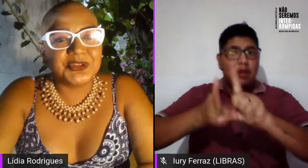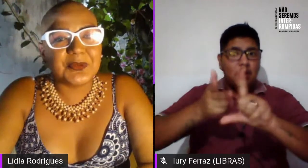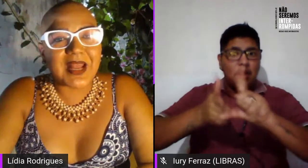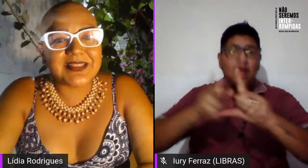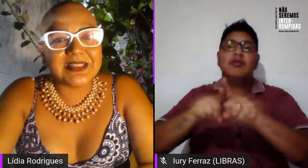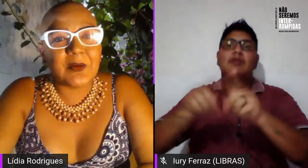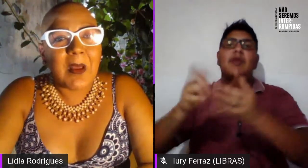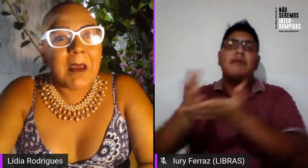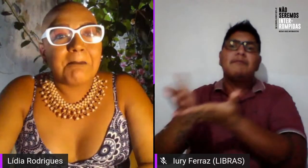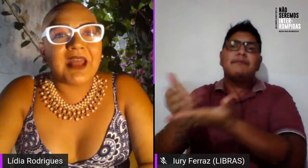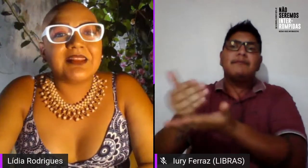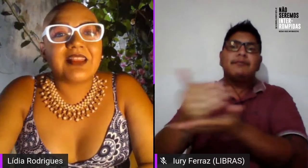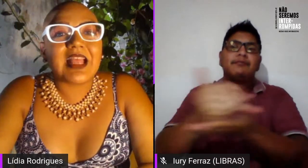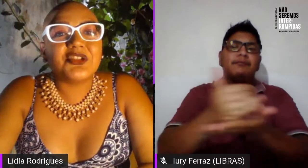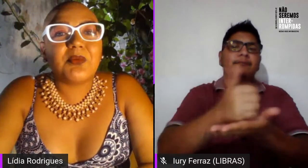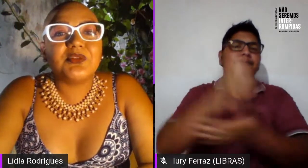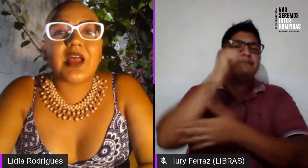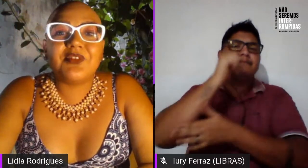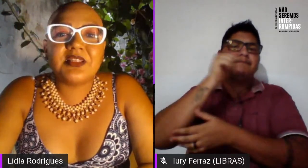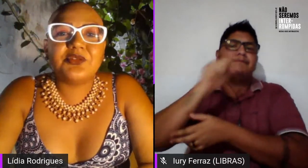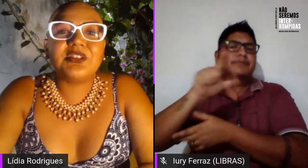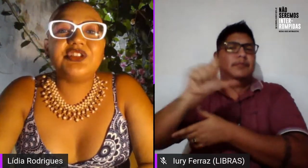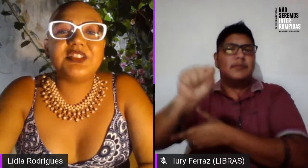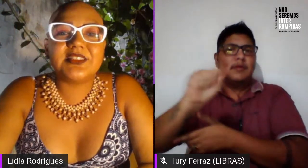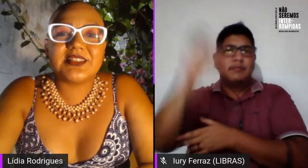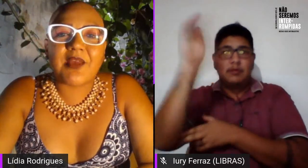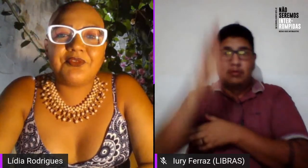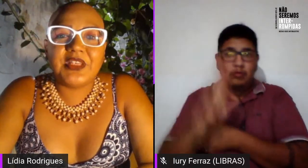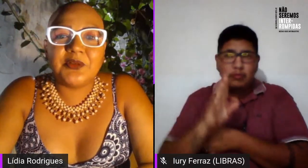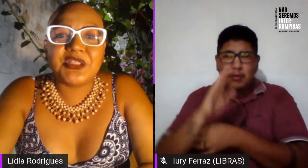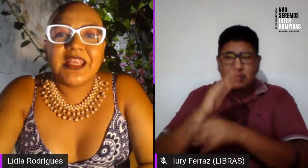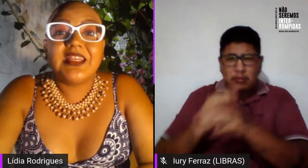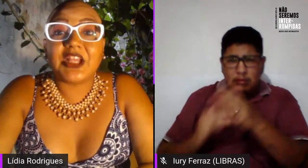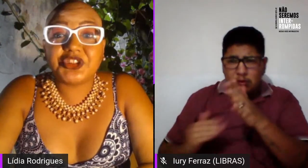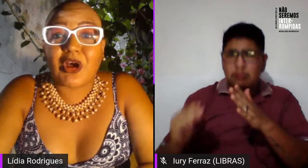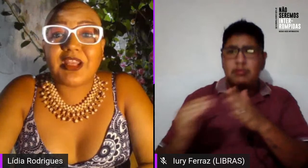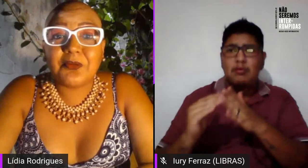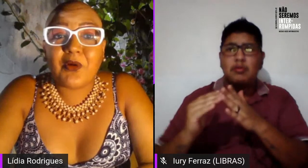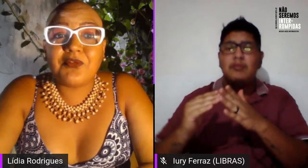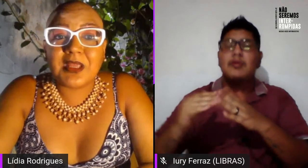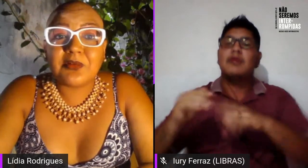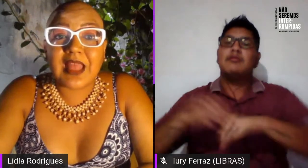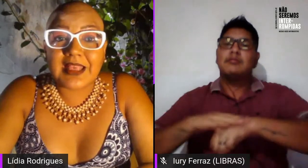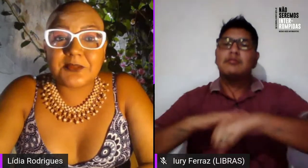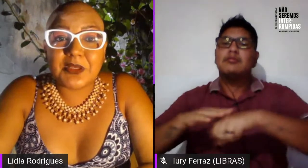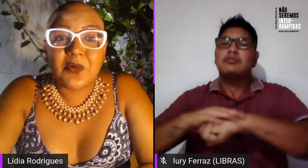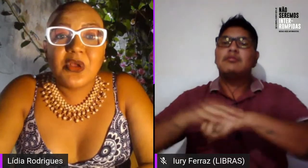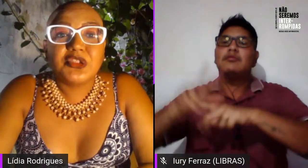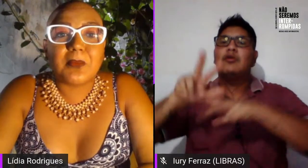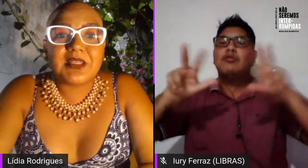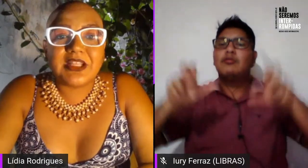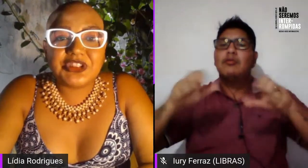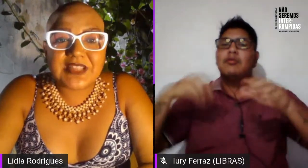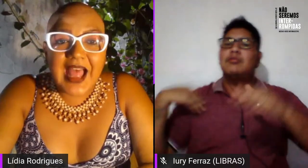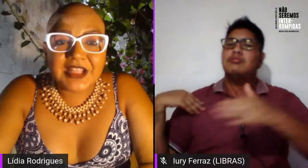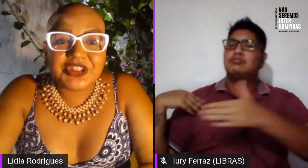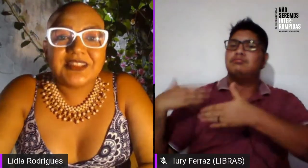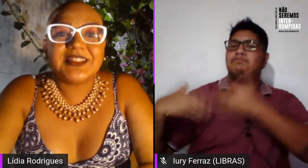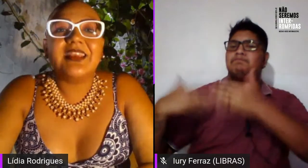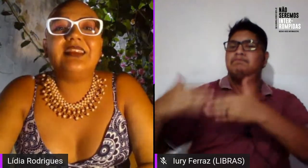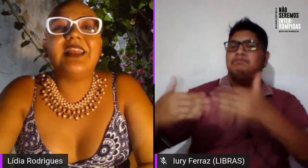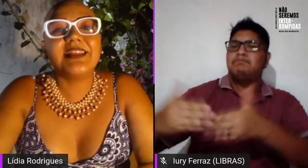regiões do Brasil para tratar sobre os avanços e desafios e a história do movimento lésbico sobre